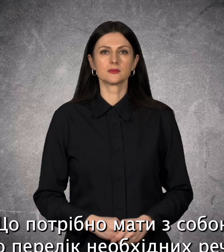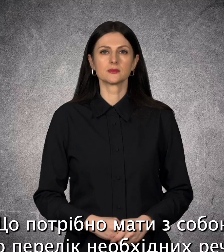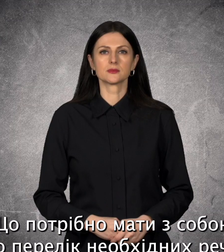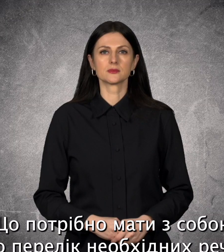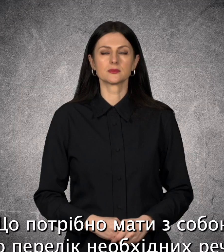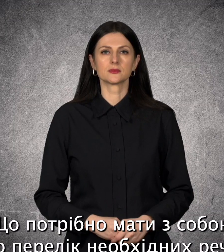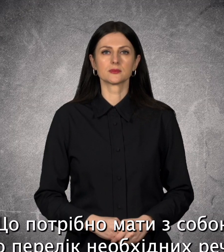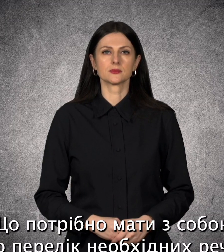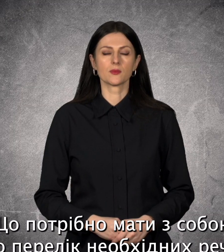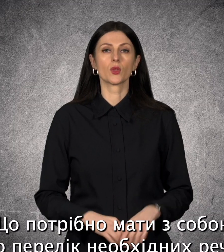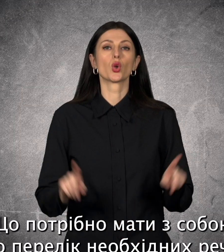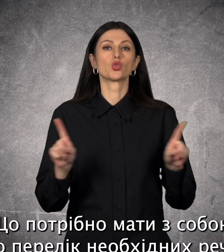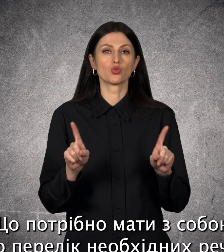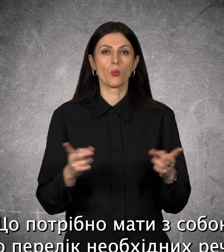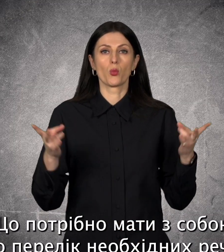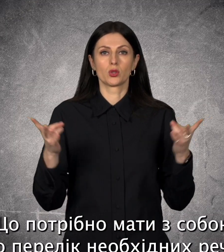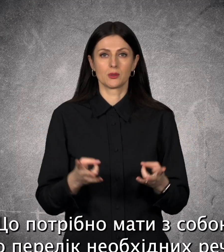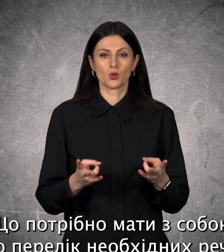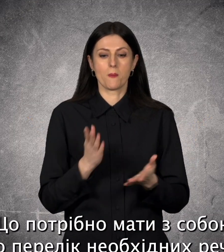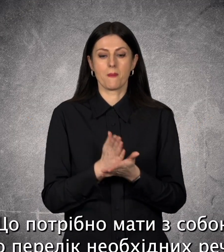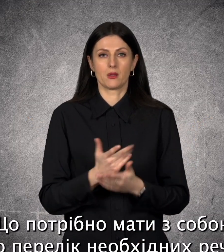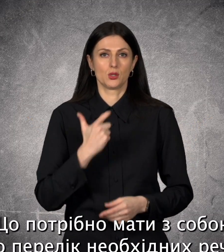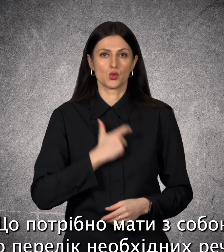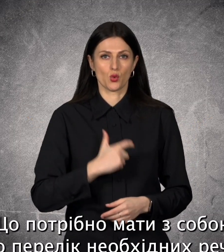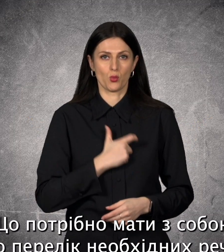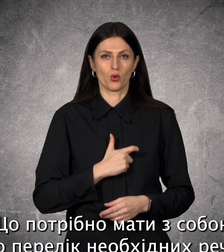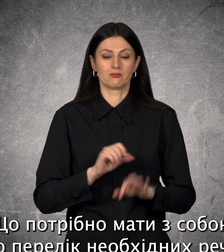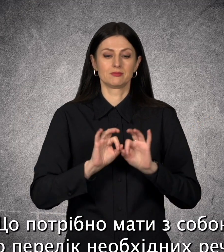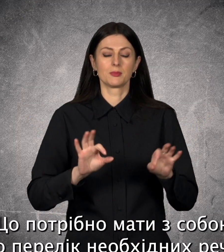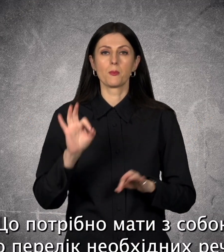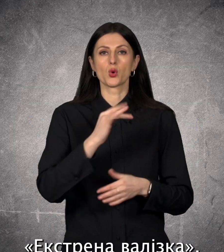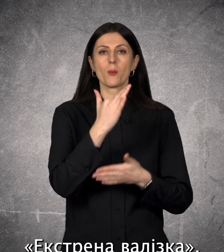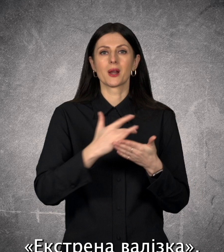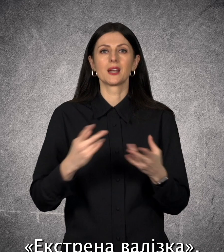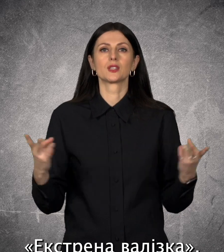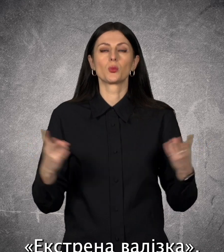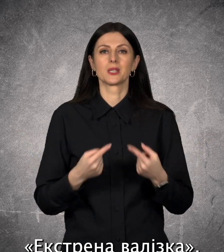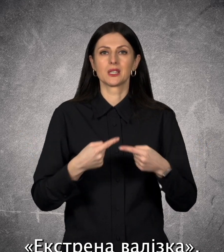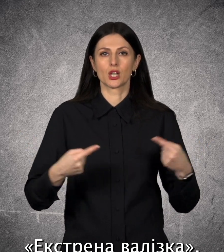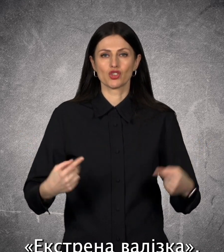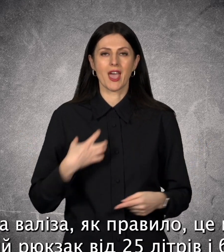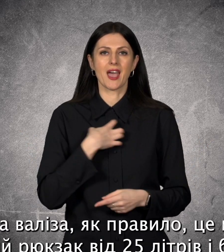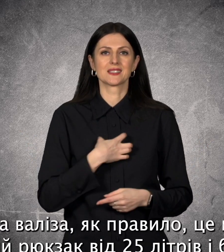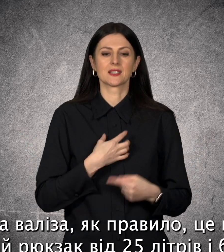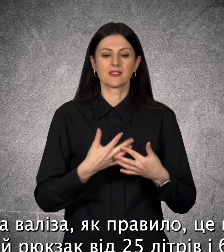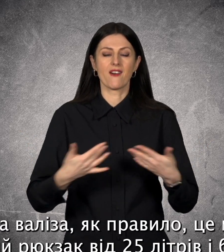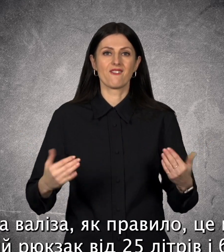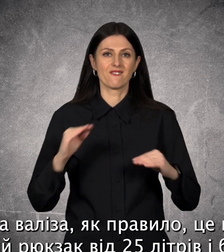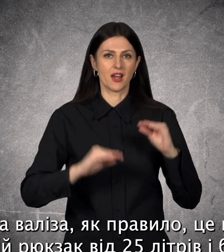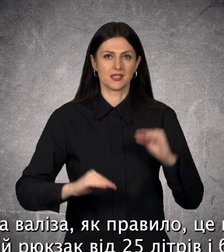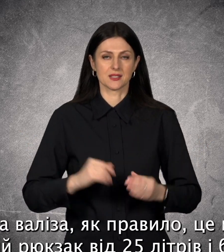Що потрібно мати з собою? Про перелік необхідних речей. Екстрена валізка. Екстрена валіза, як